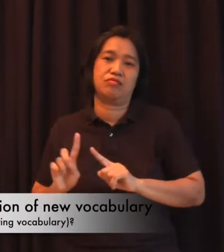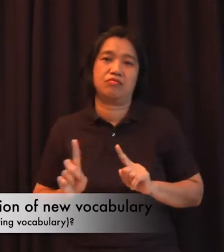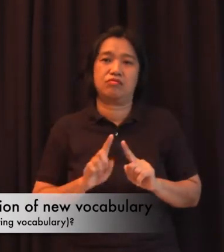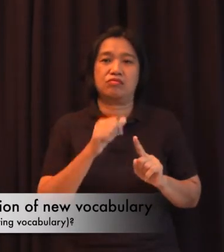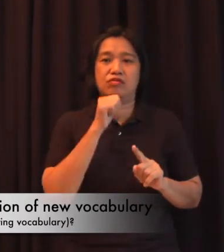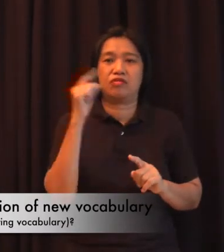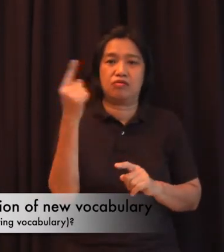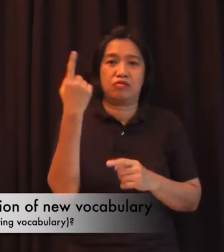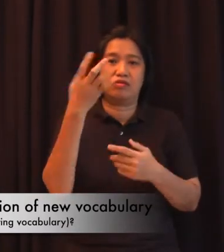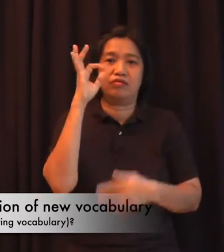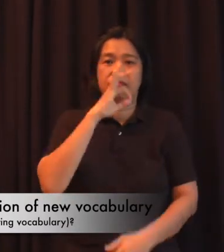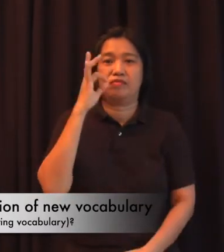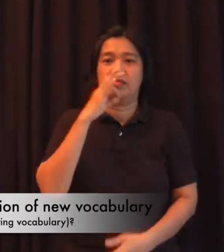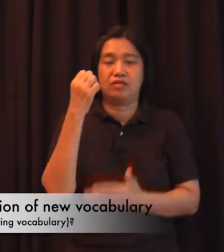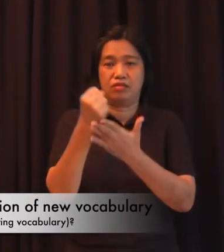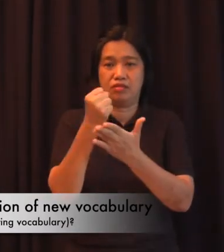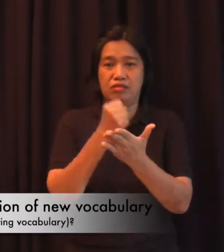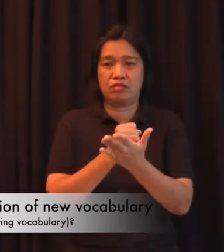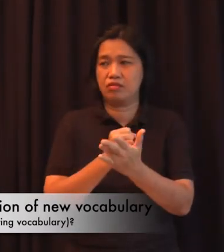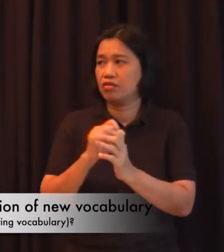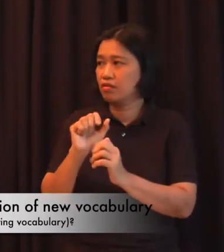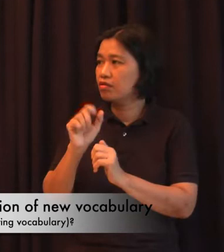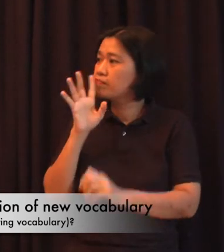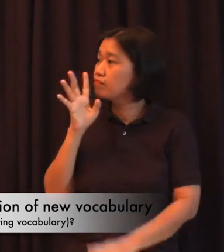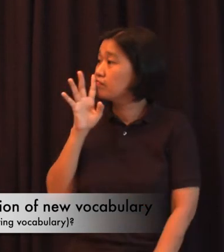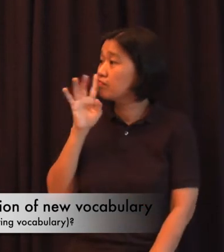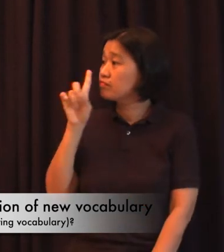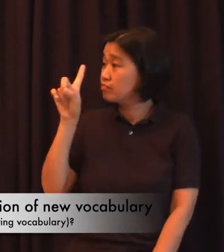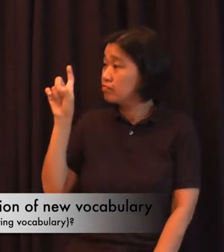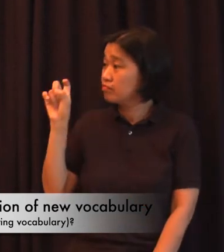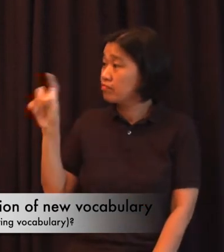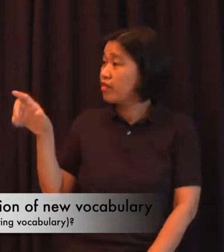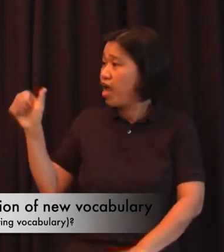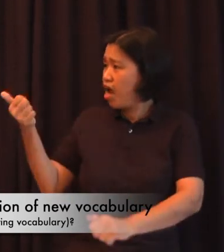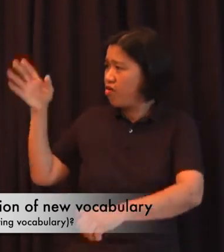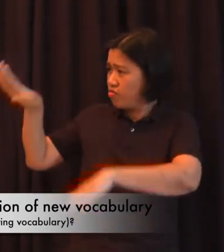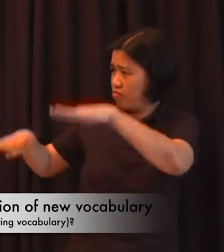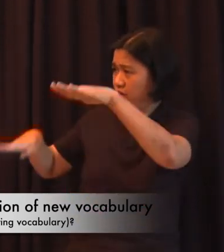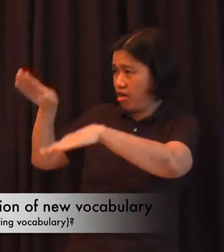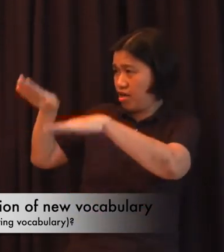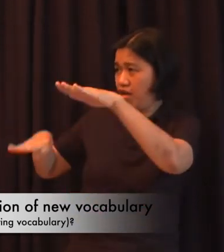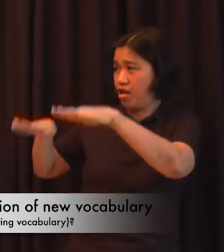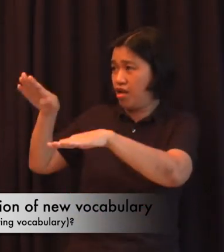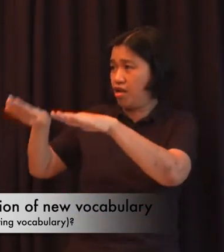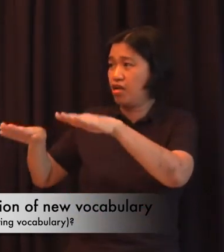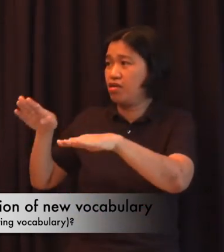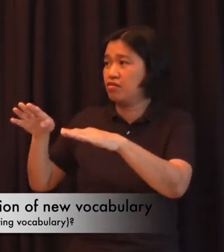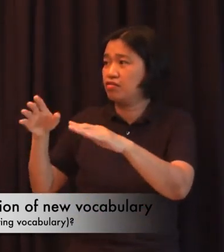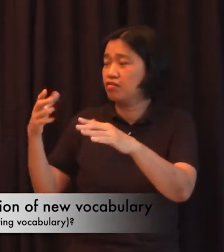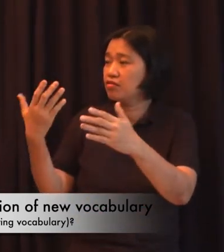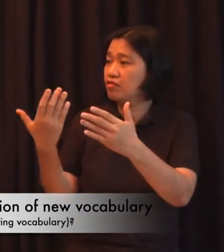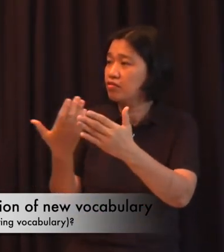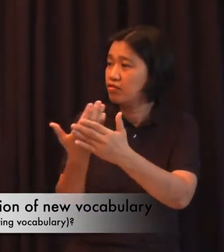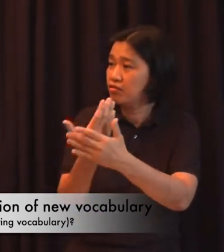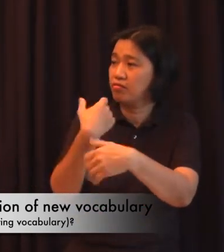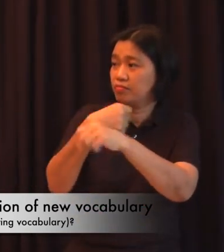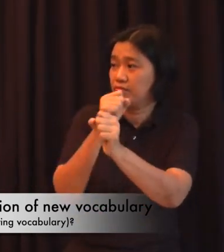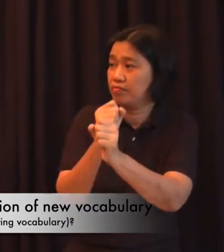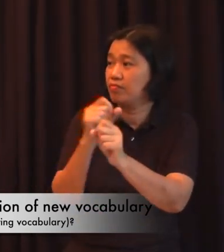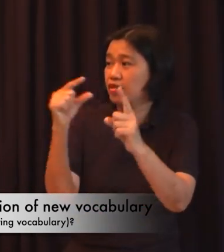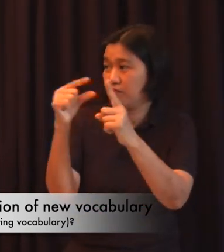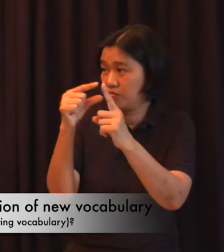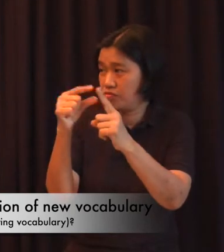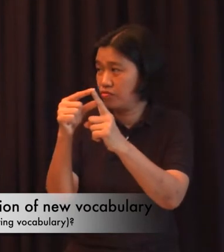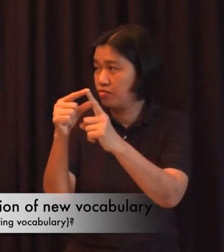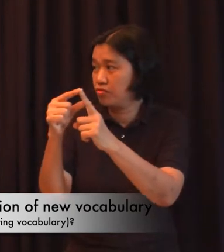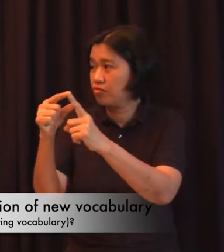papano paano niya binabalansi yung pagbuo ng mga bagong salita at yun namang pagkalak ng datos